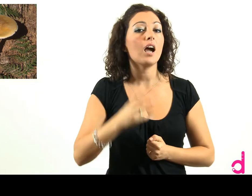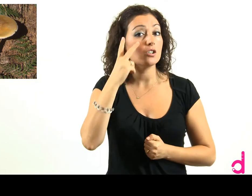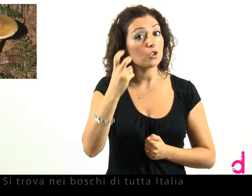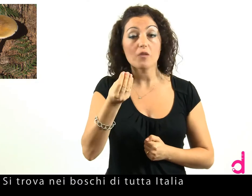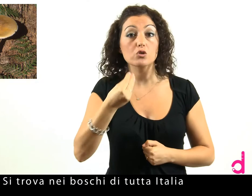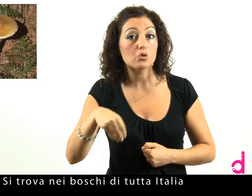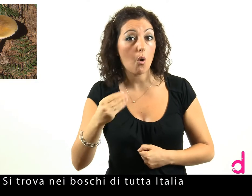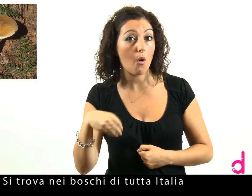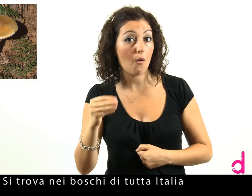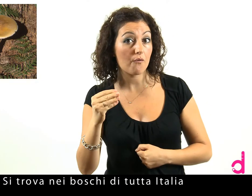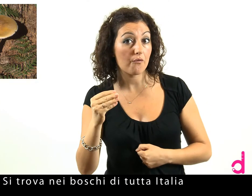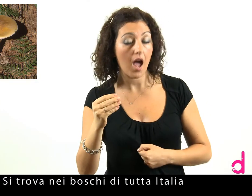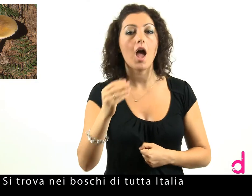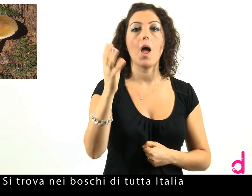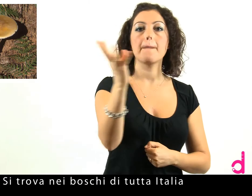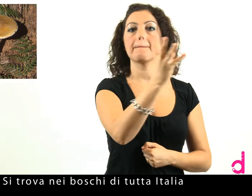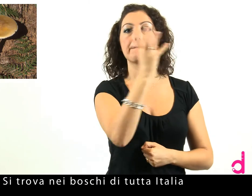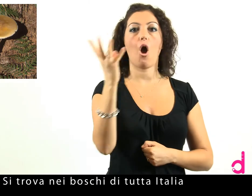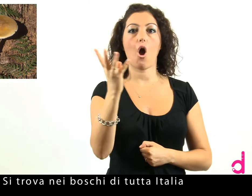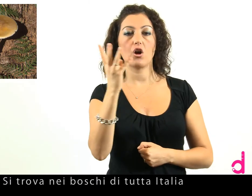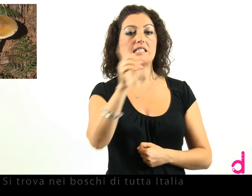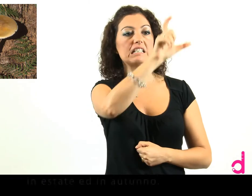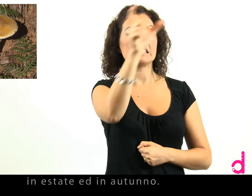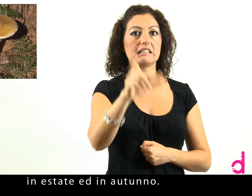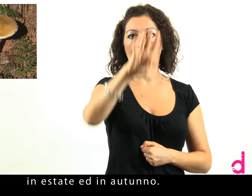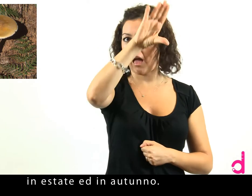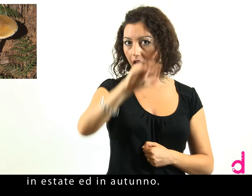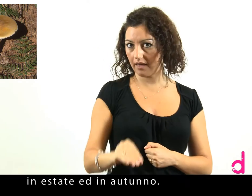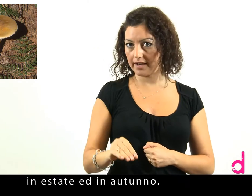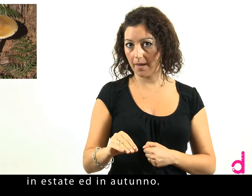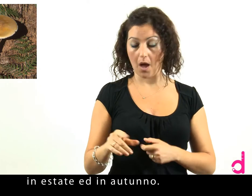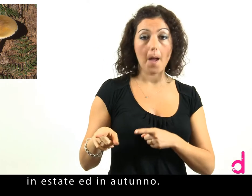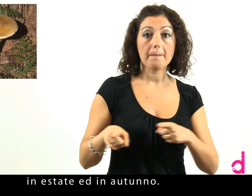Si trova nei boschi di tutta Italia in estate ed in autunno.